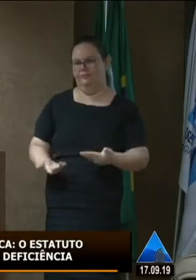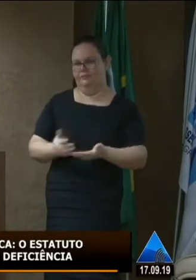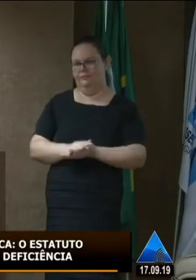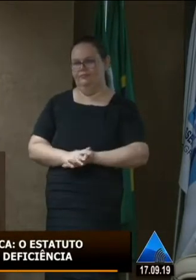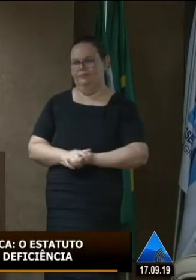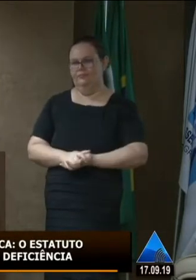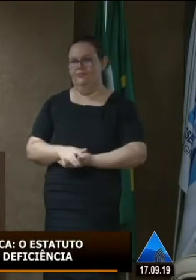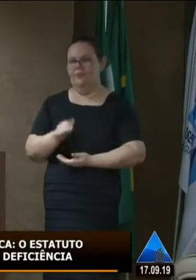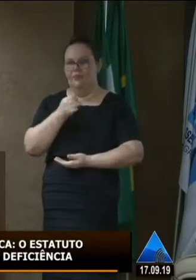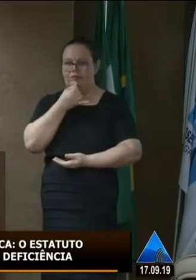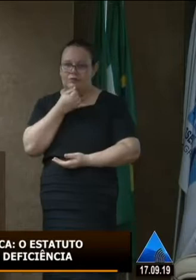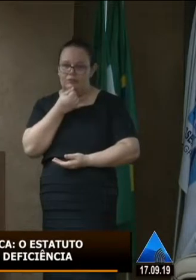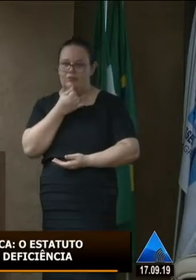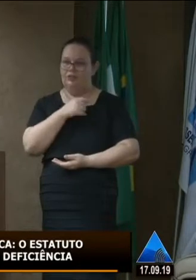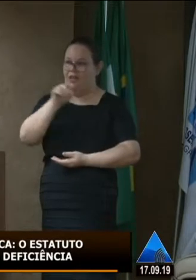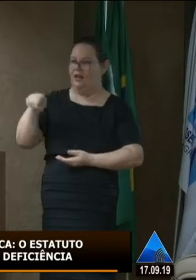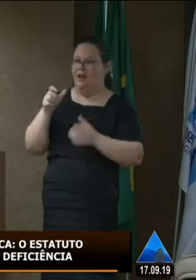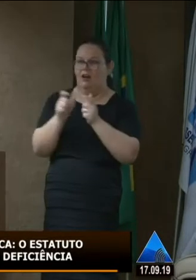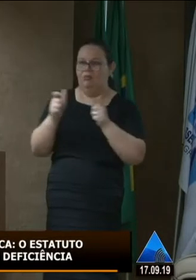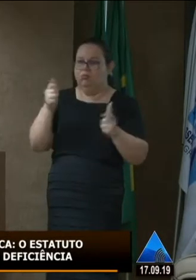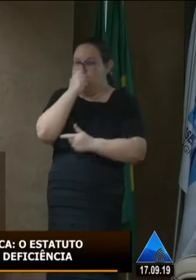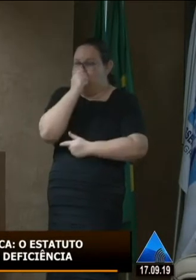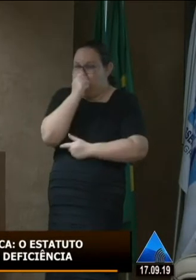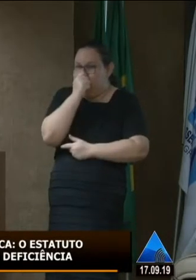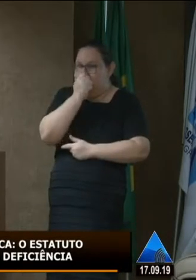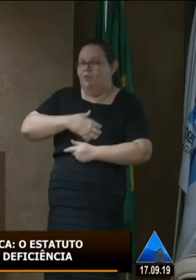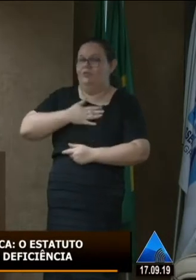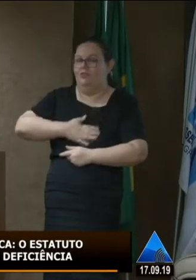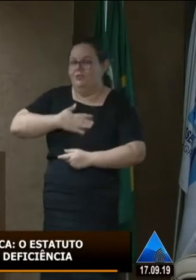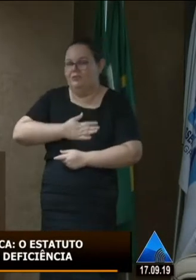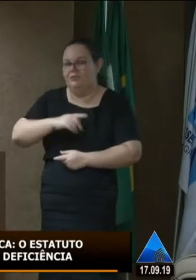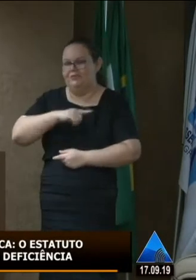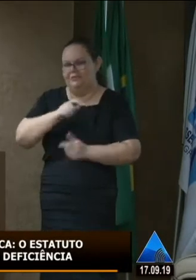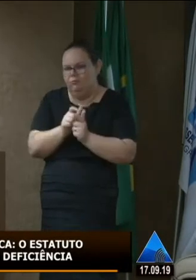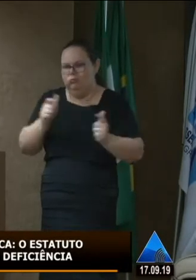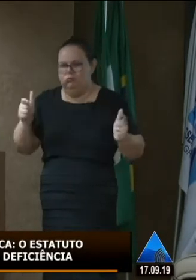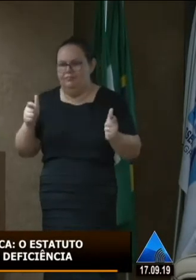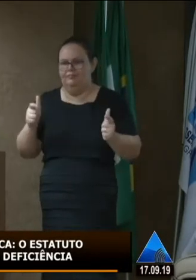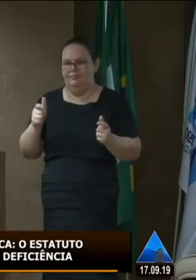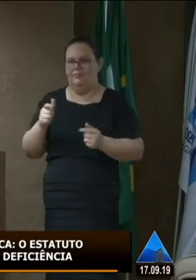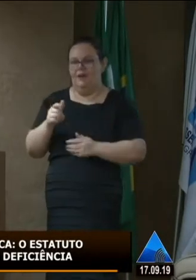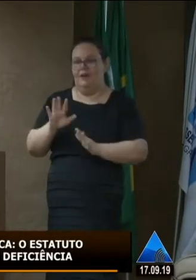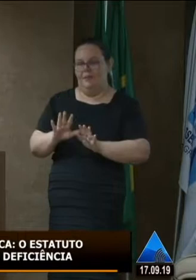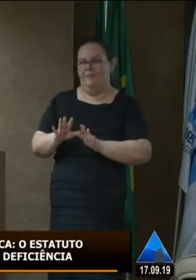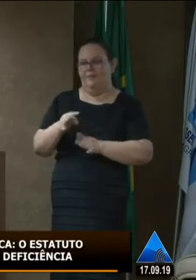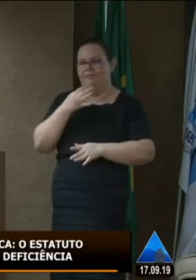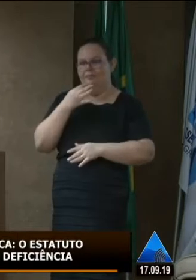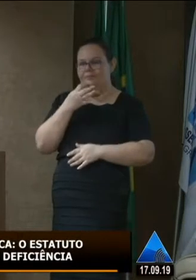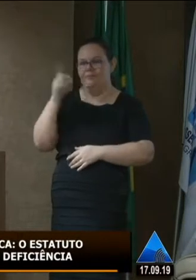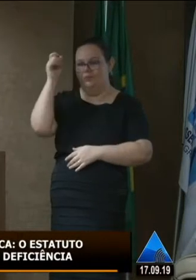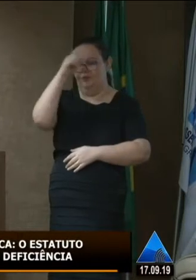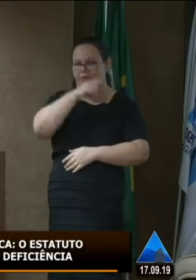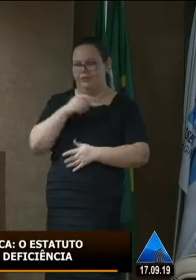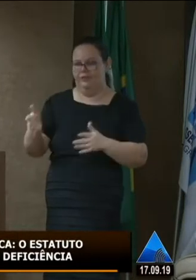plenária não esteja lotada como nós gostaríamos que tivesse reconhecemos as dificuldades de